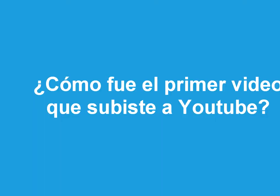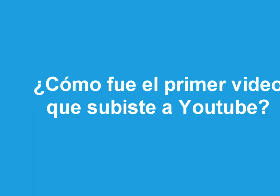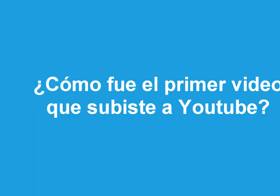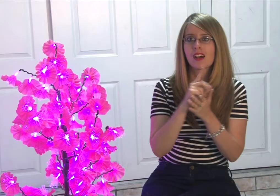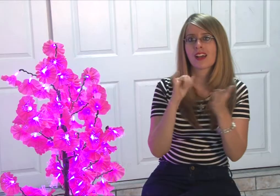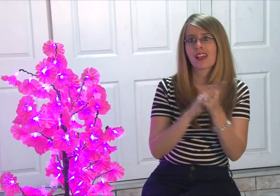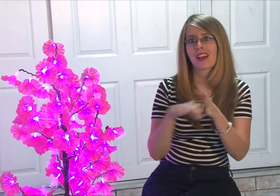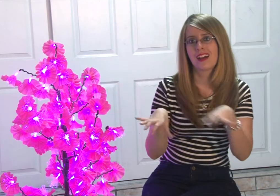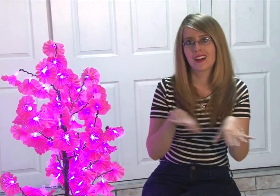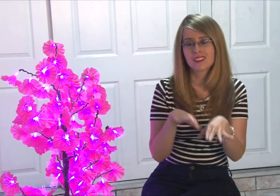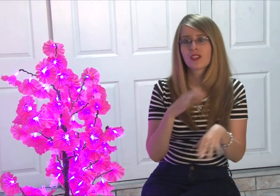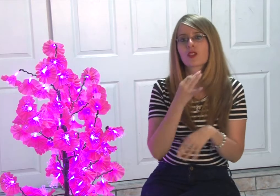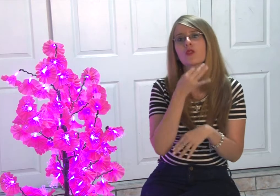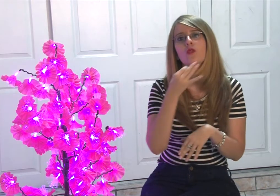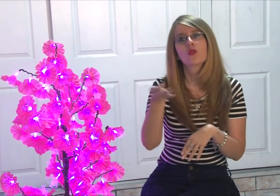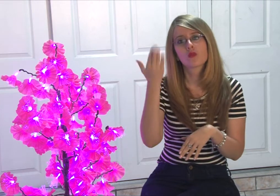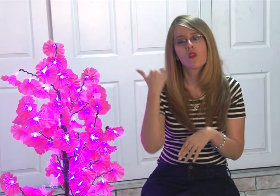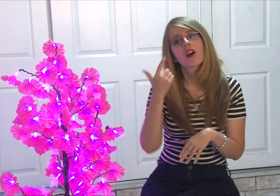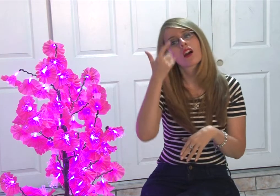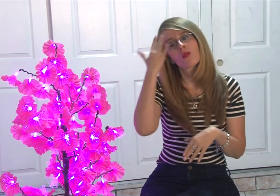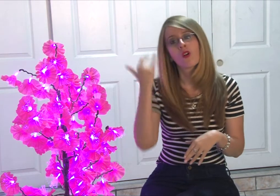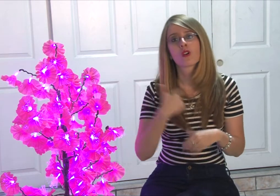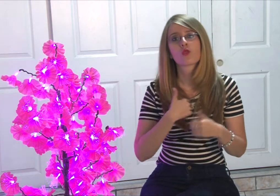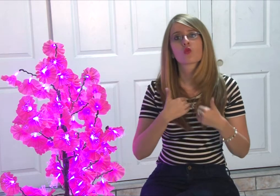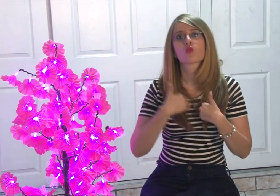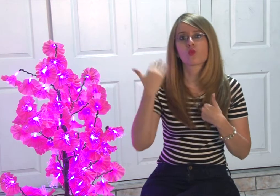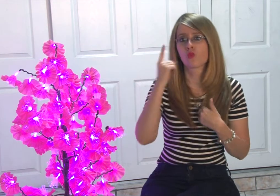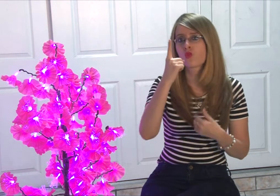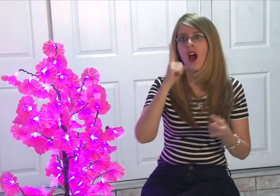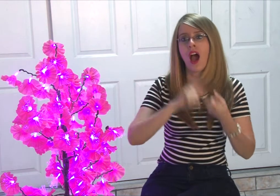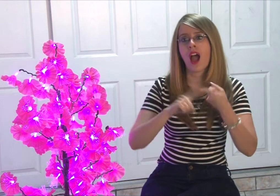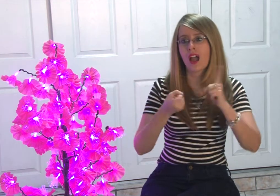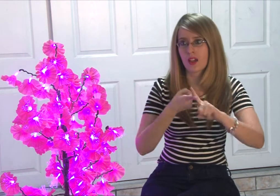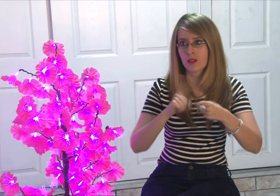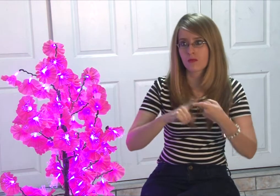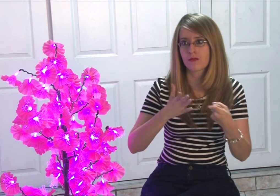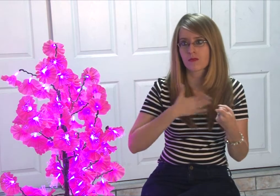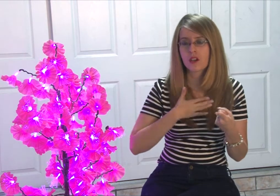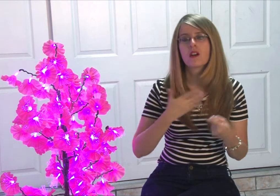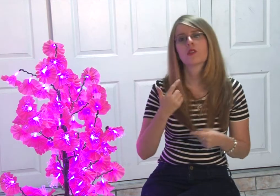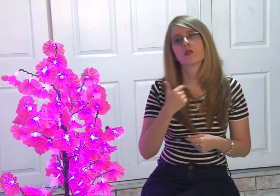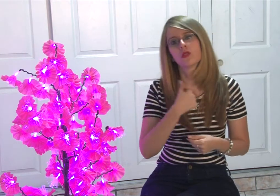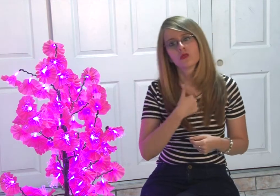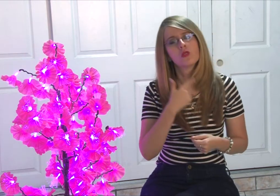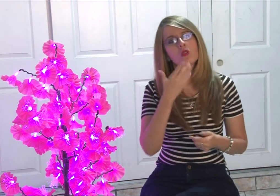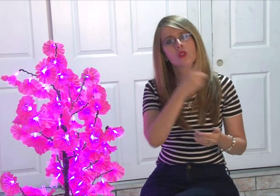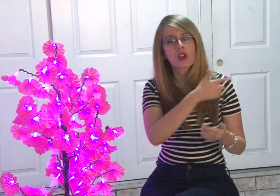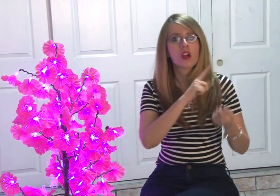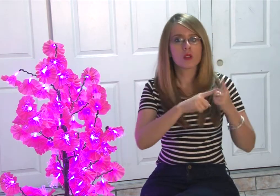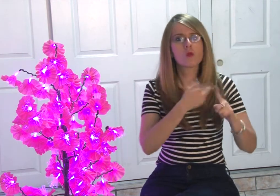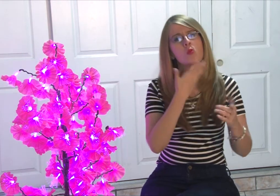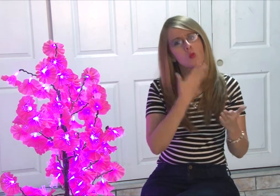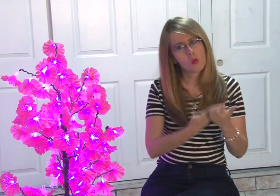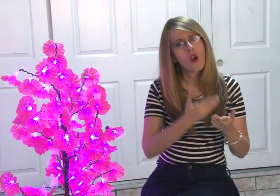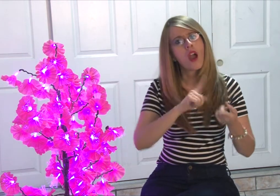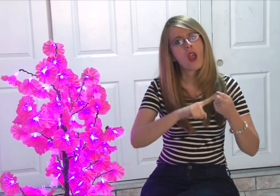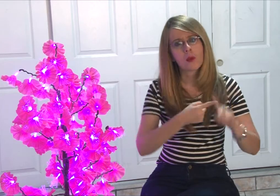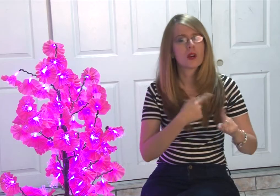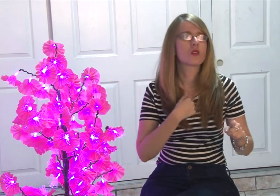El primer video que yo hice, yo tenía un amigo, muy buen